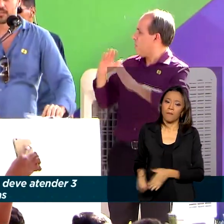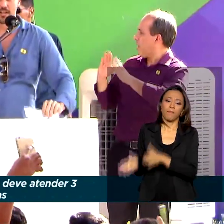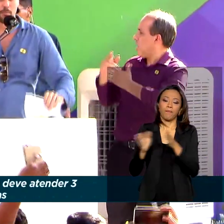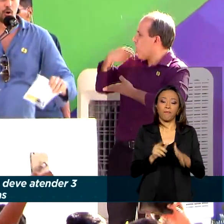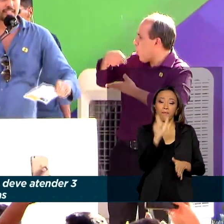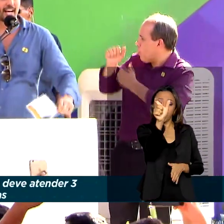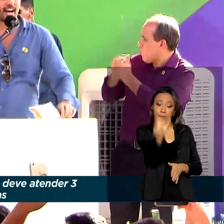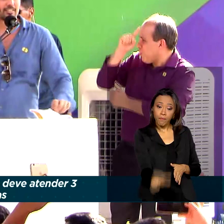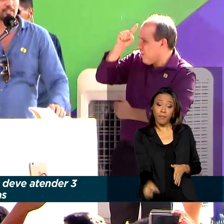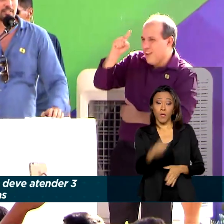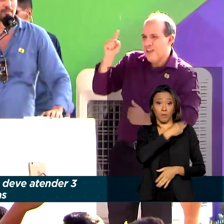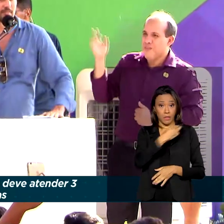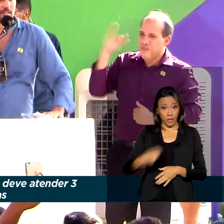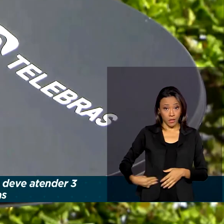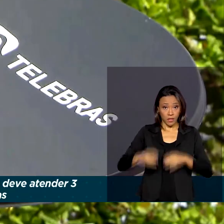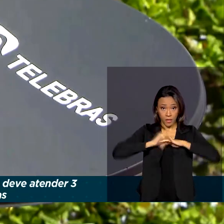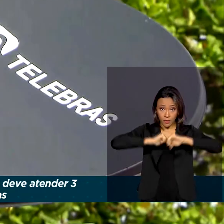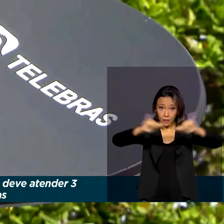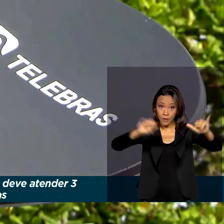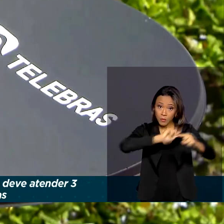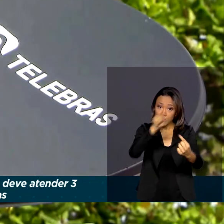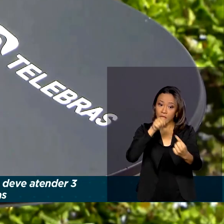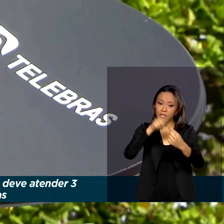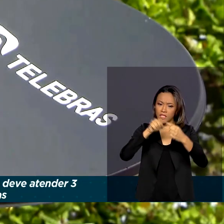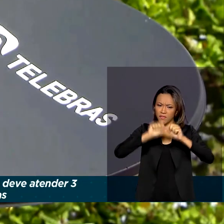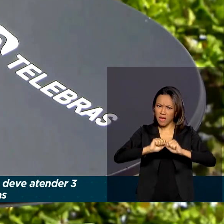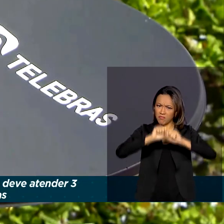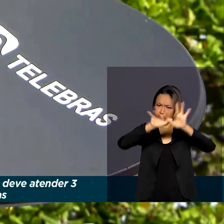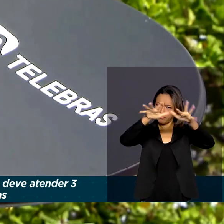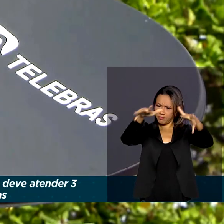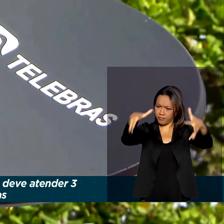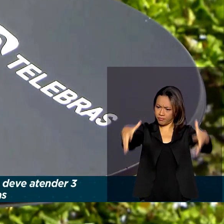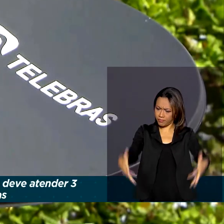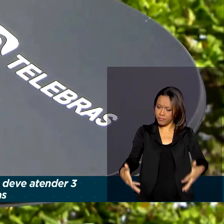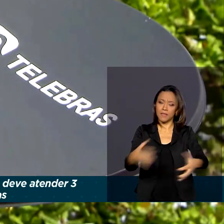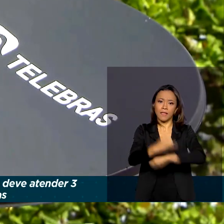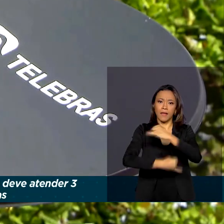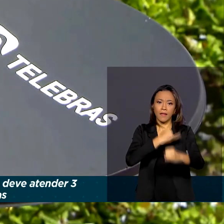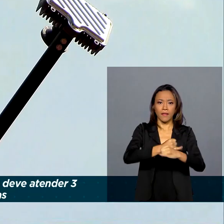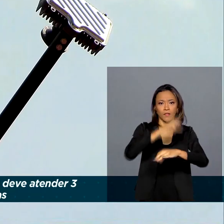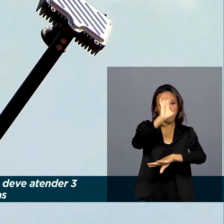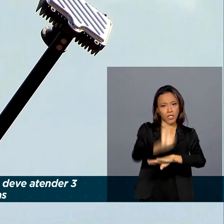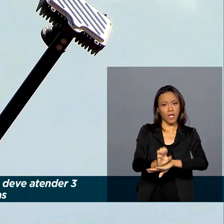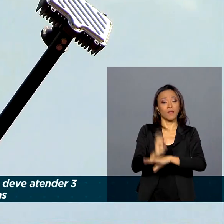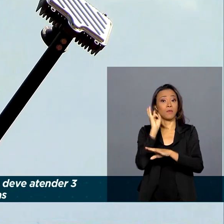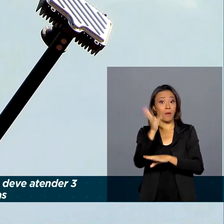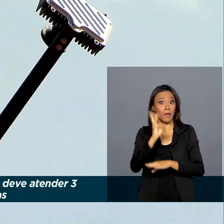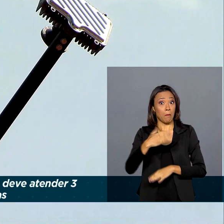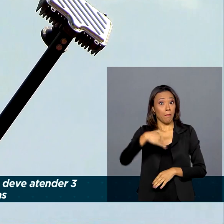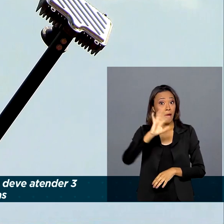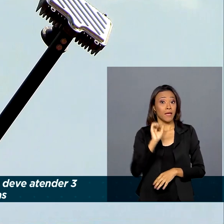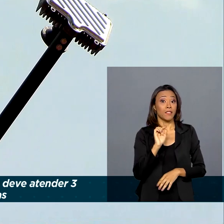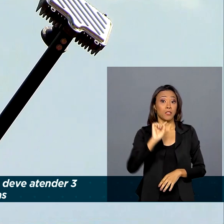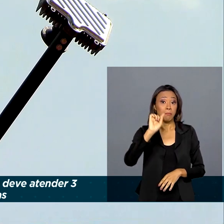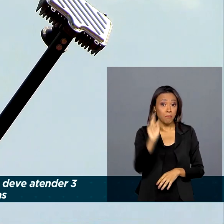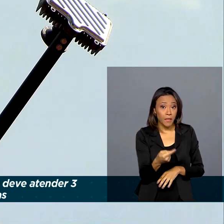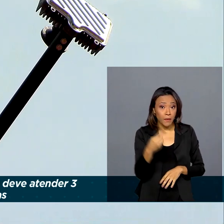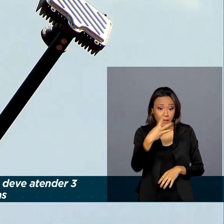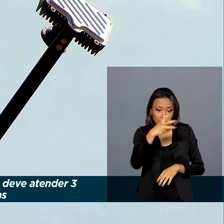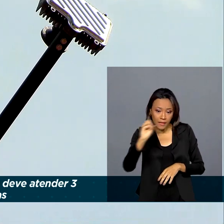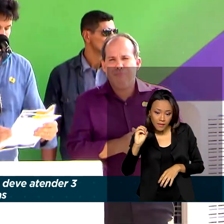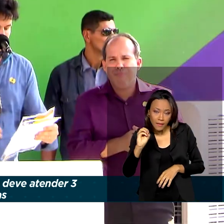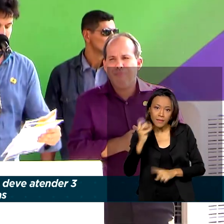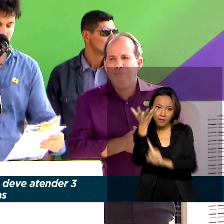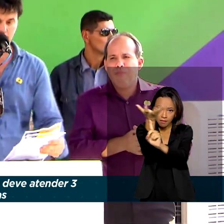Comunicações anunciou que a ideia é expandir a cobertura no Maranhão, que hoje possui quase 1.300 antenas de conexão por